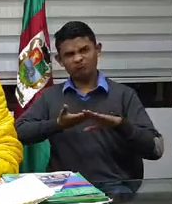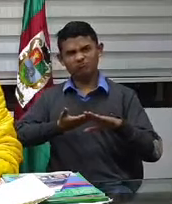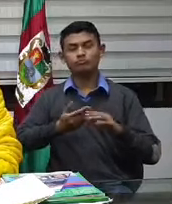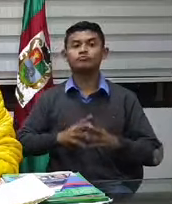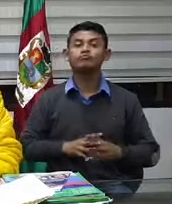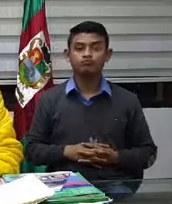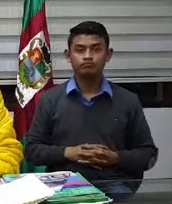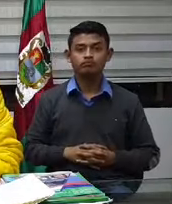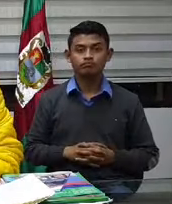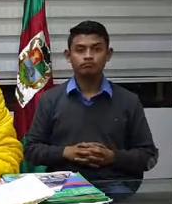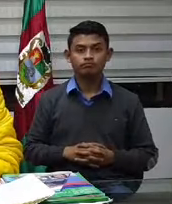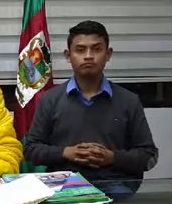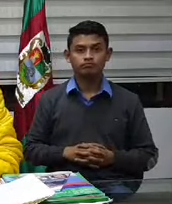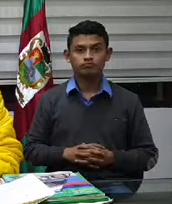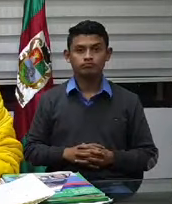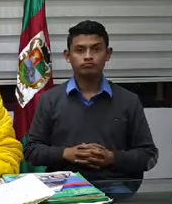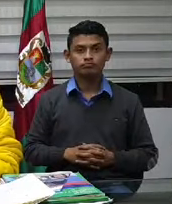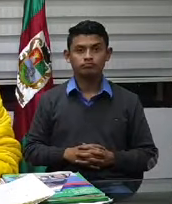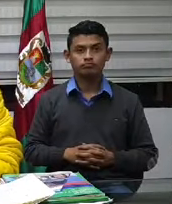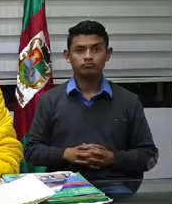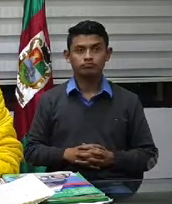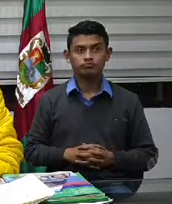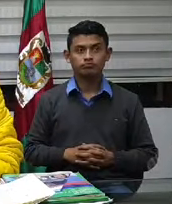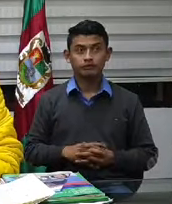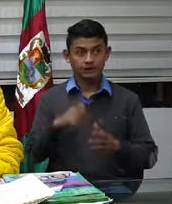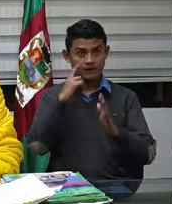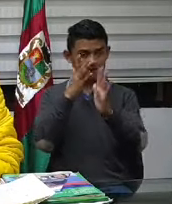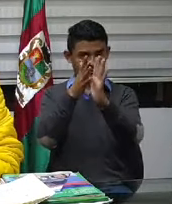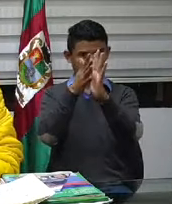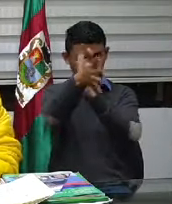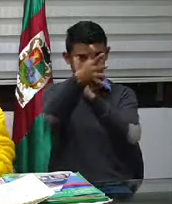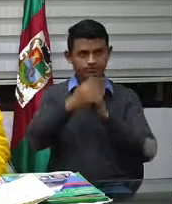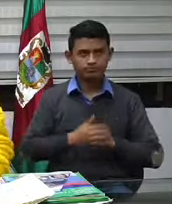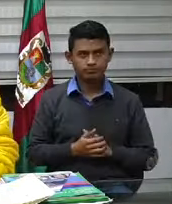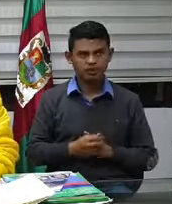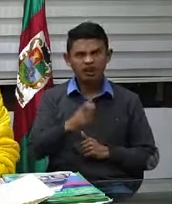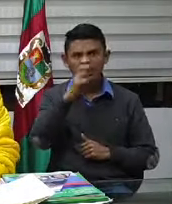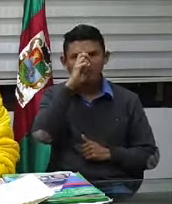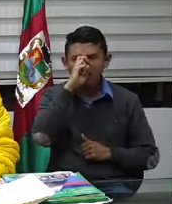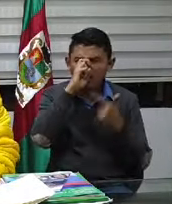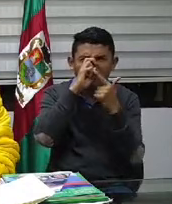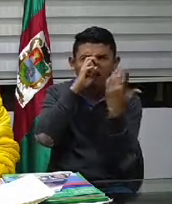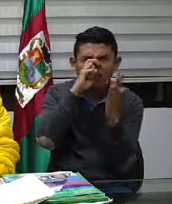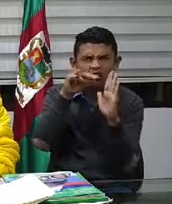comenzar a contar. Tomen nota entonces. Pico y cédula.